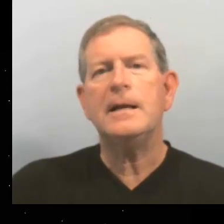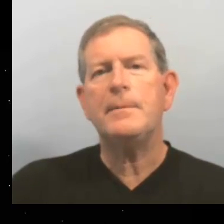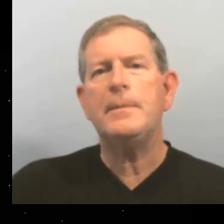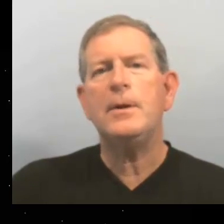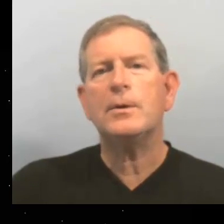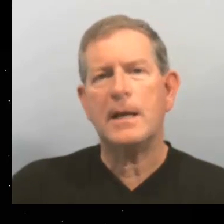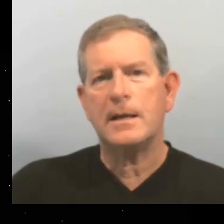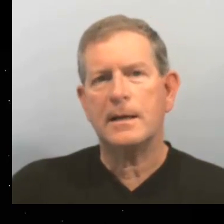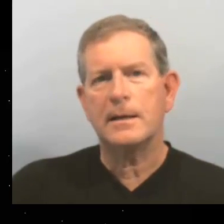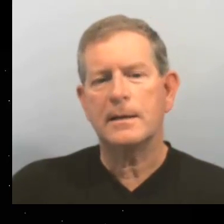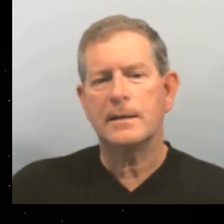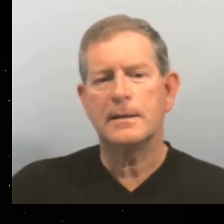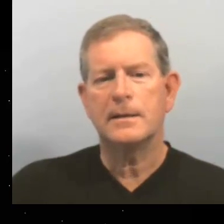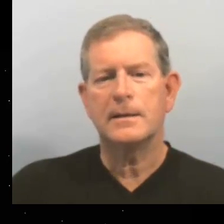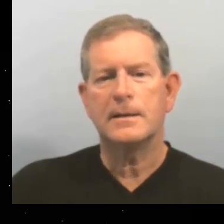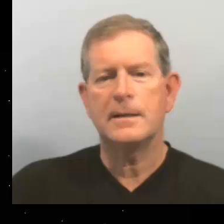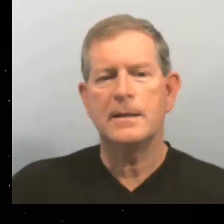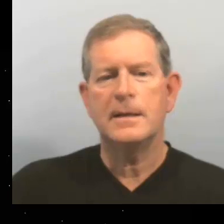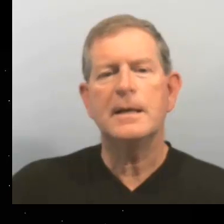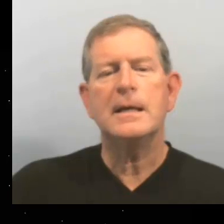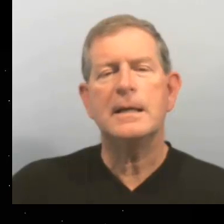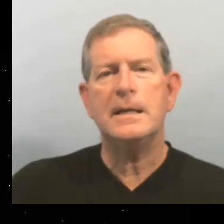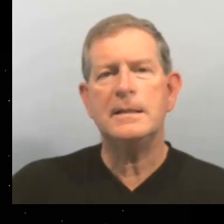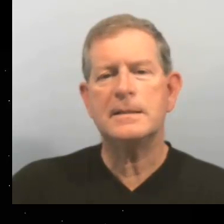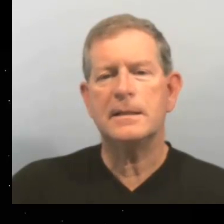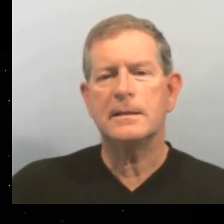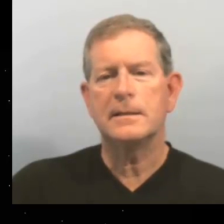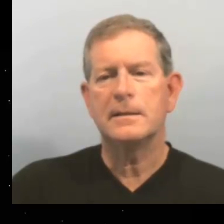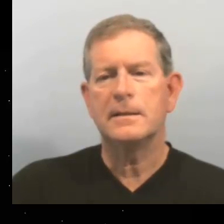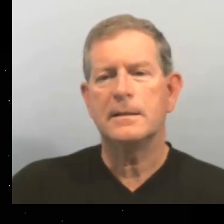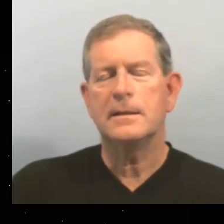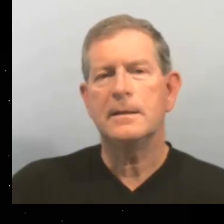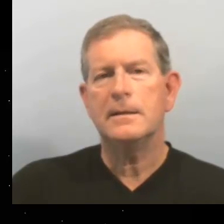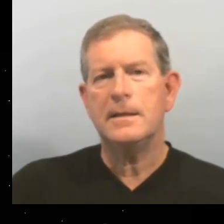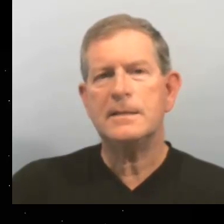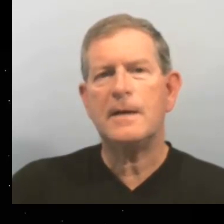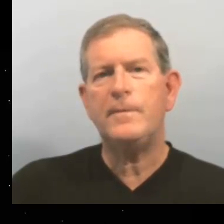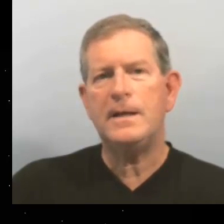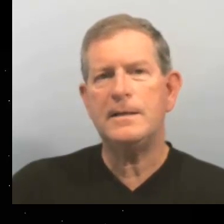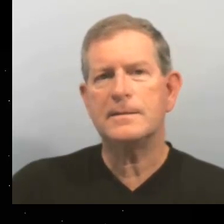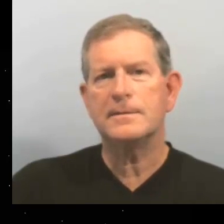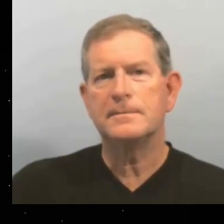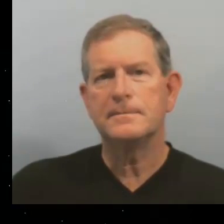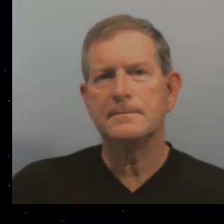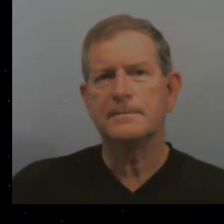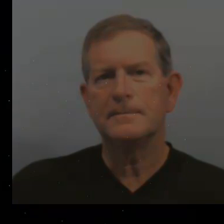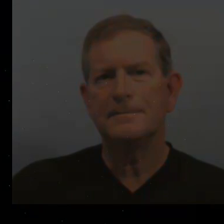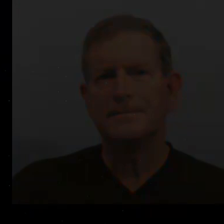Están en la biblioteca. 15. Está feliz.